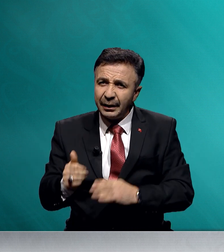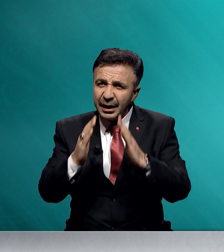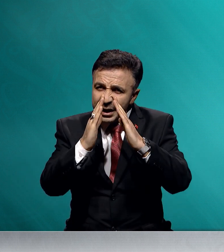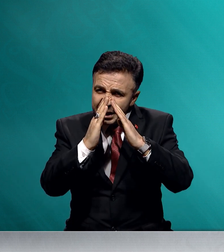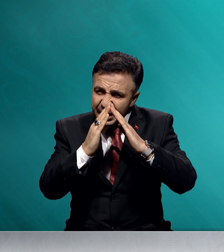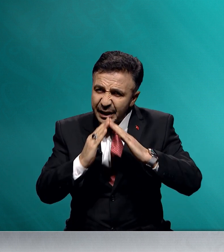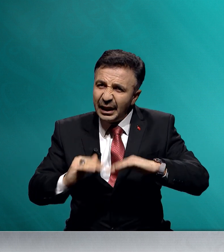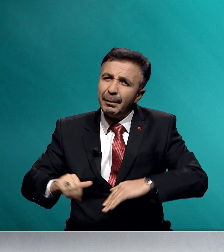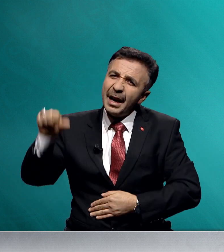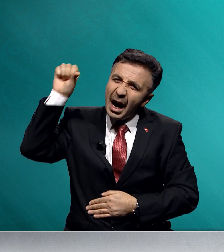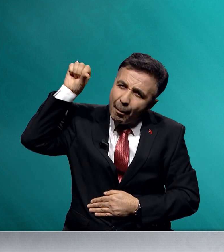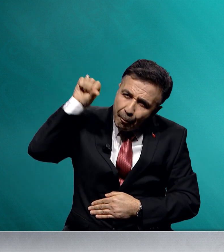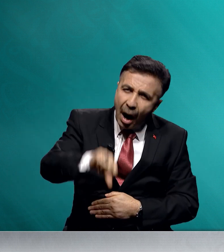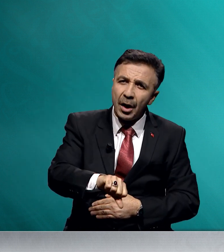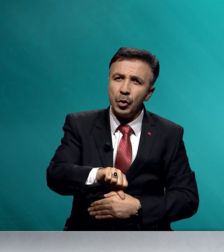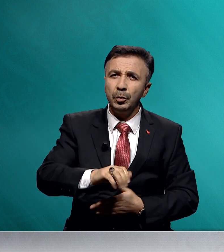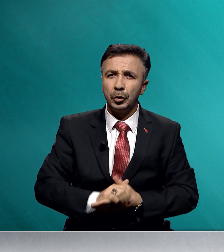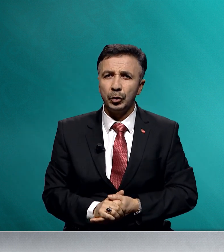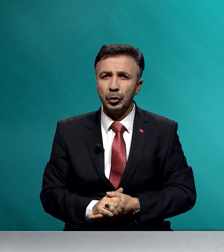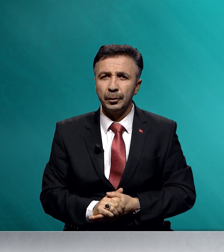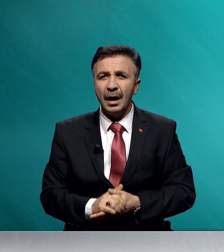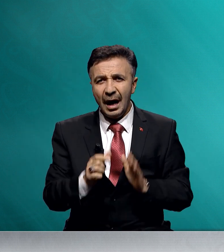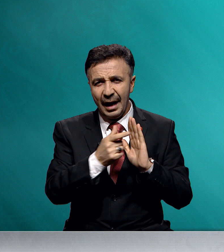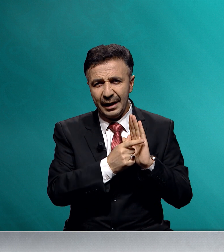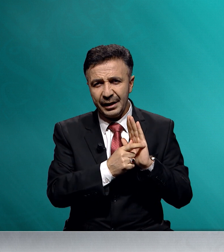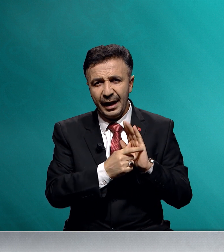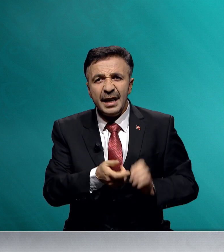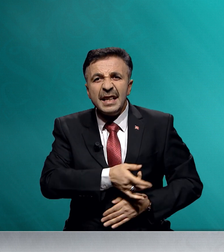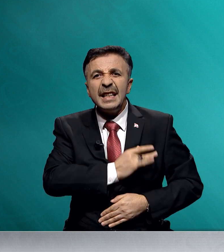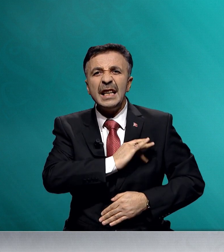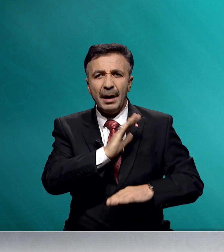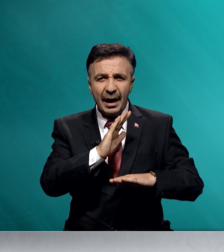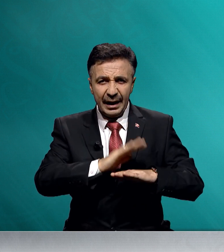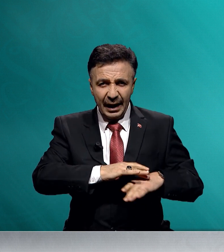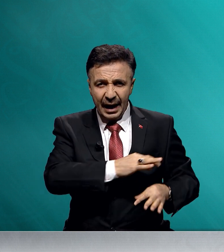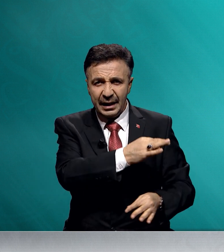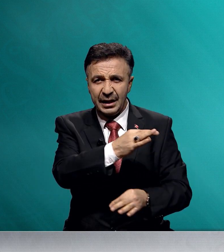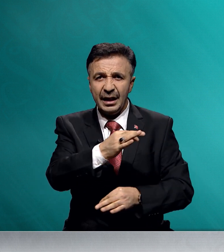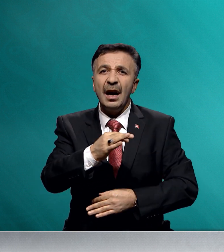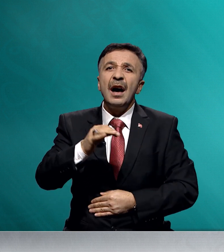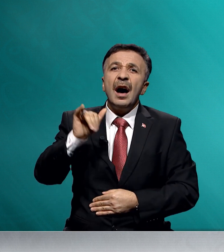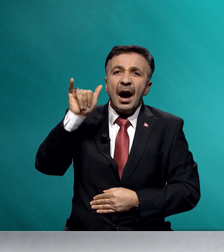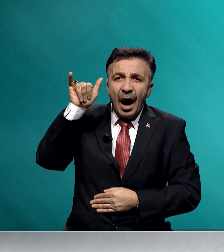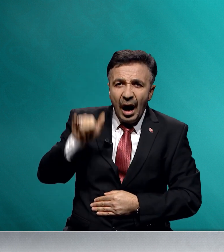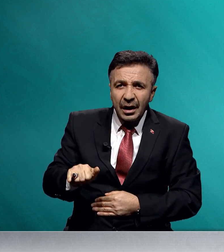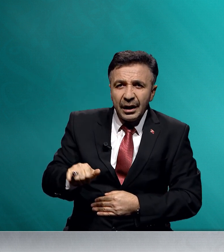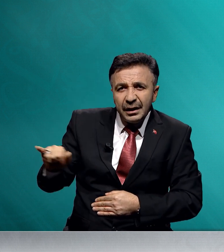yıkılmaya mahkumdur. Ayetine iman ederek, hakkın